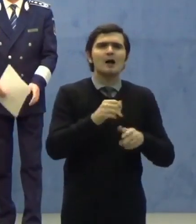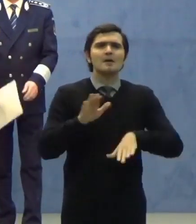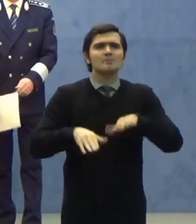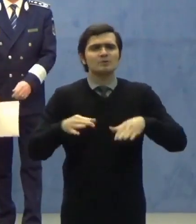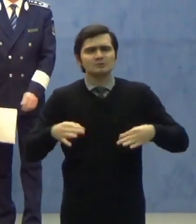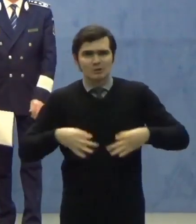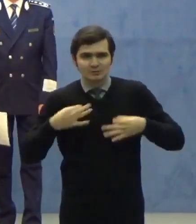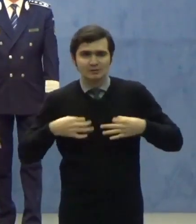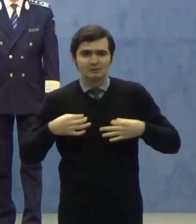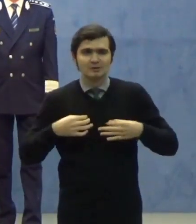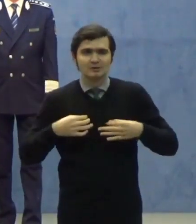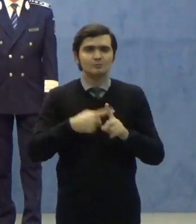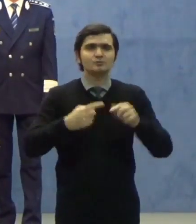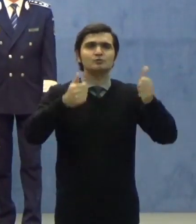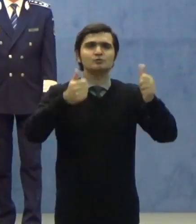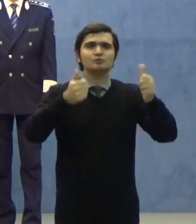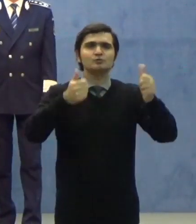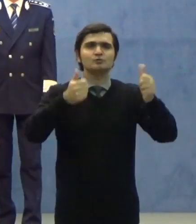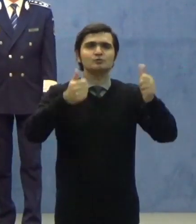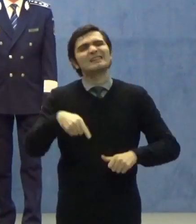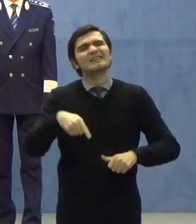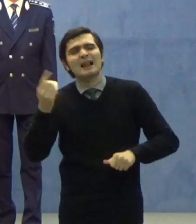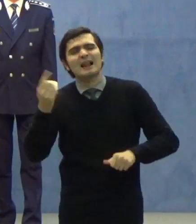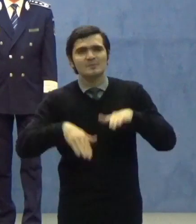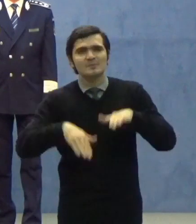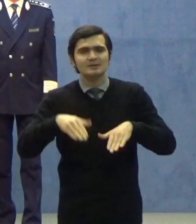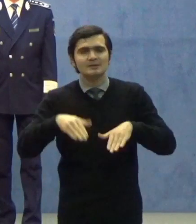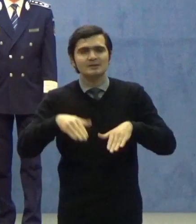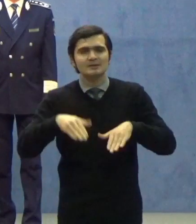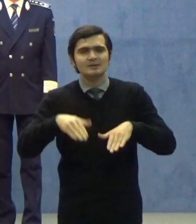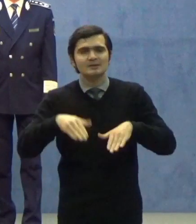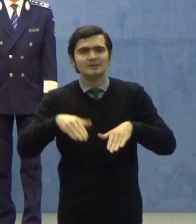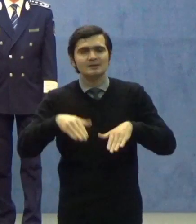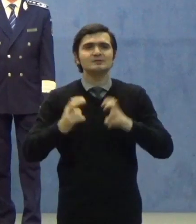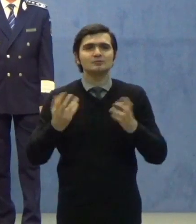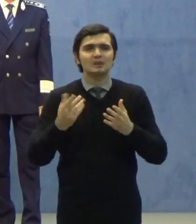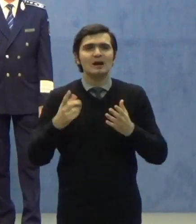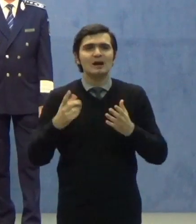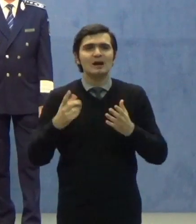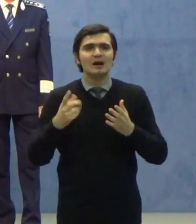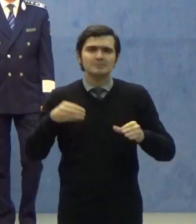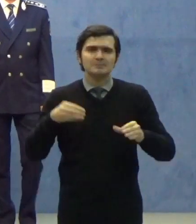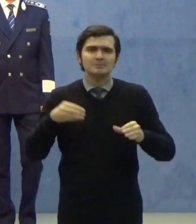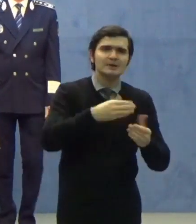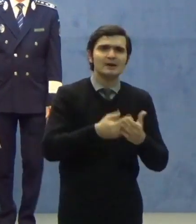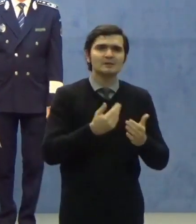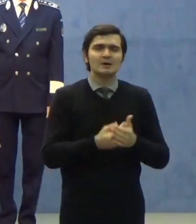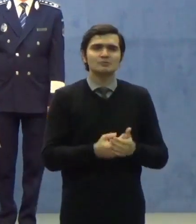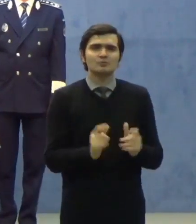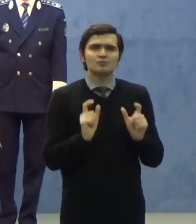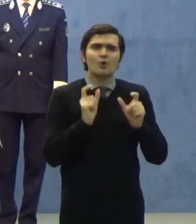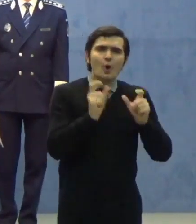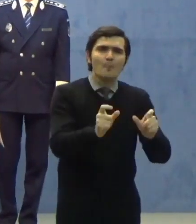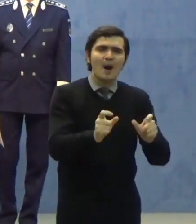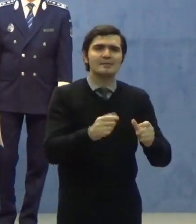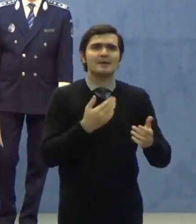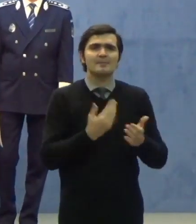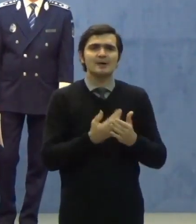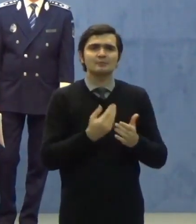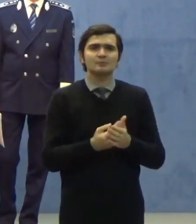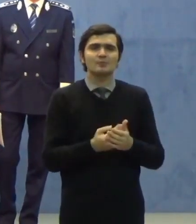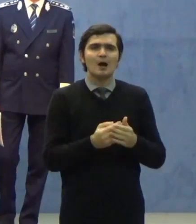Sănătății și de structurile altor ministere și instituții care sunt implicate în combaterea și în